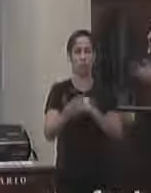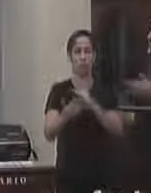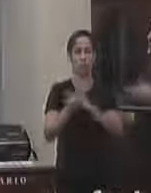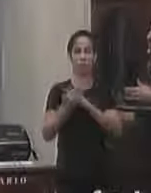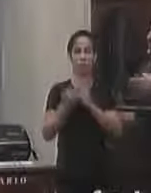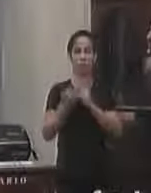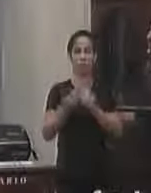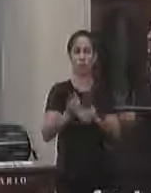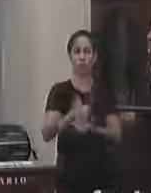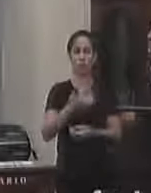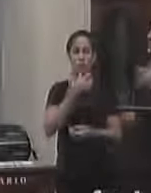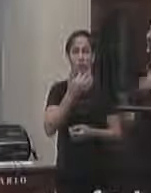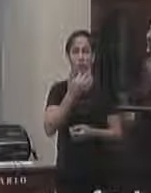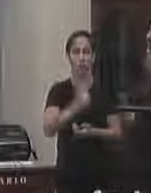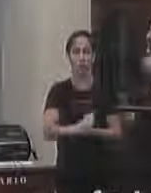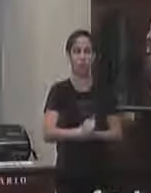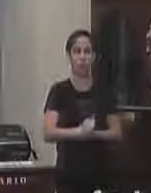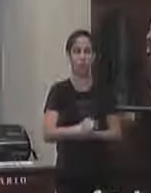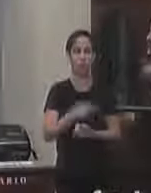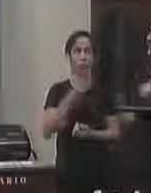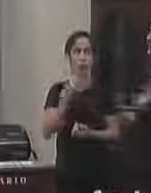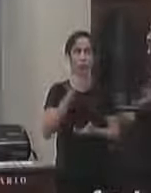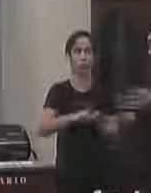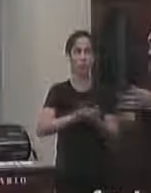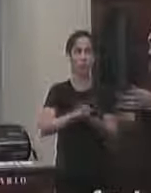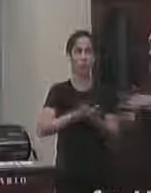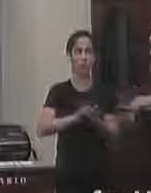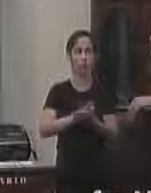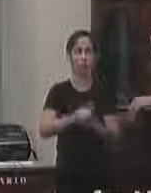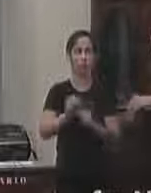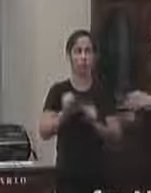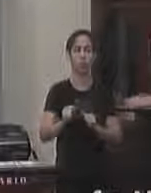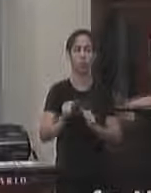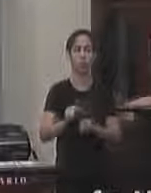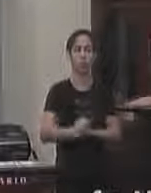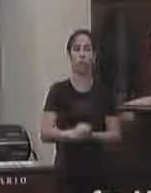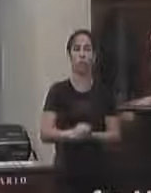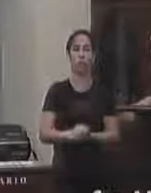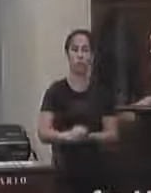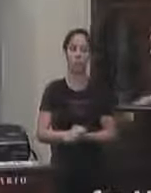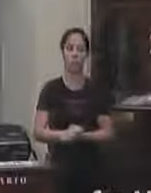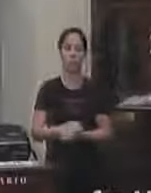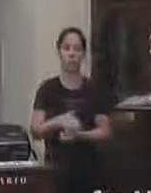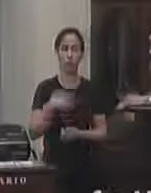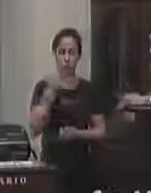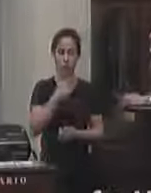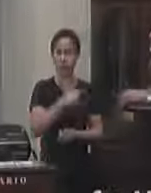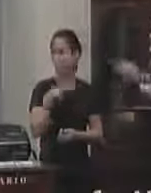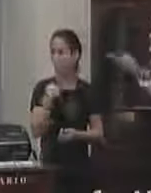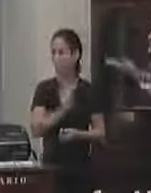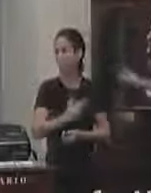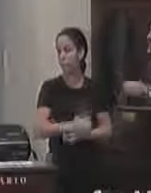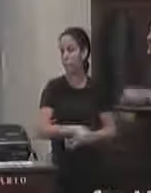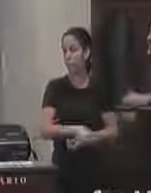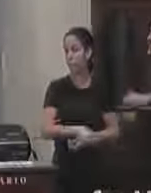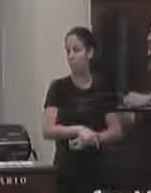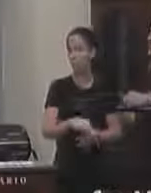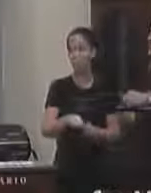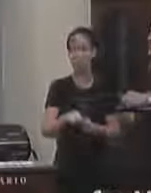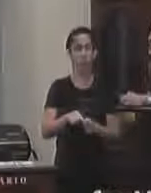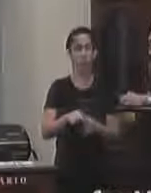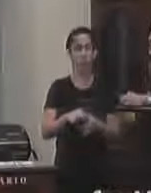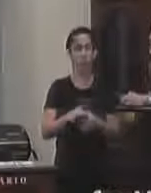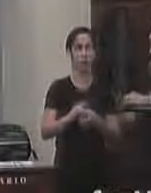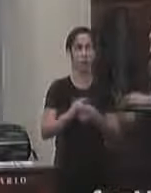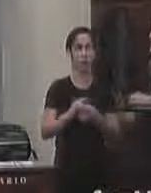atende eu acho que ele conhece ele sabe que eu não vou falar nada além daquilo que a gente pode então a gente tem conseguido em relação a abertura de